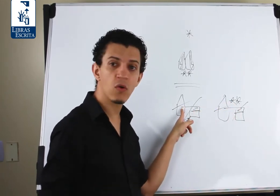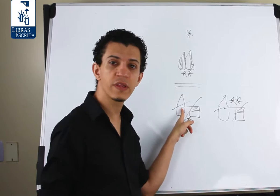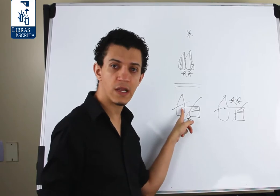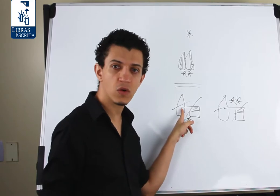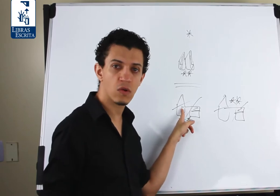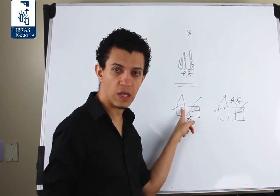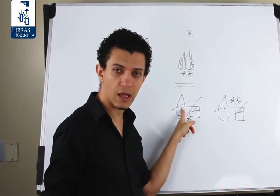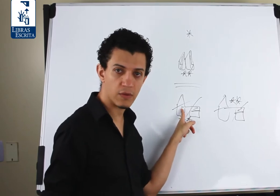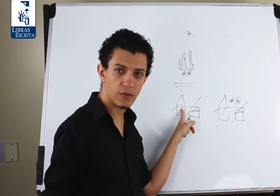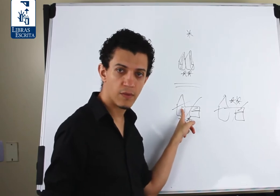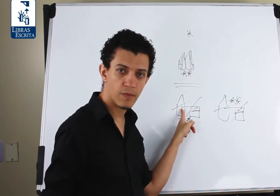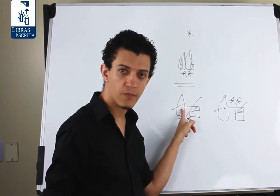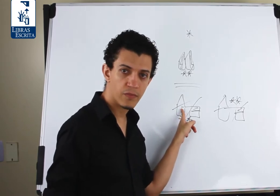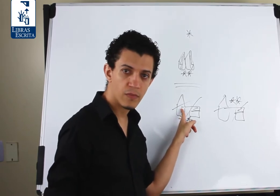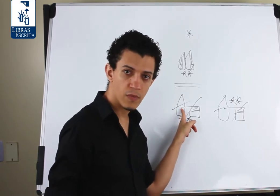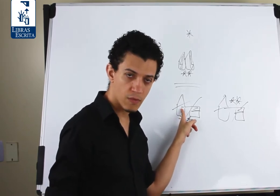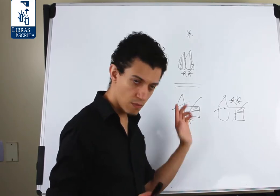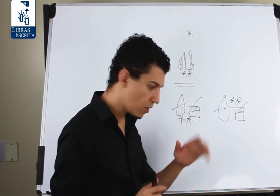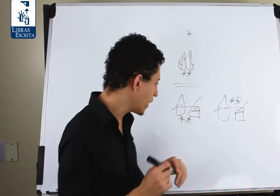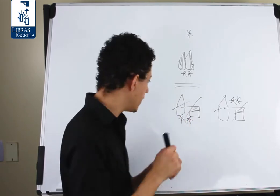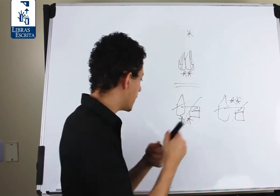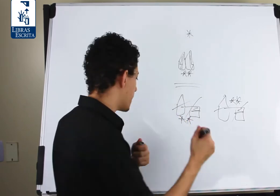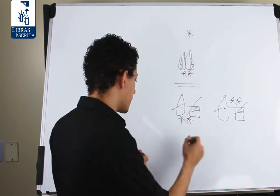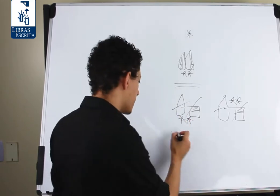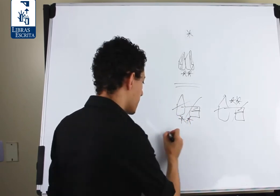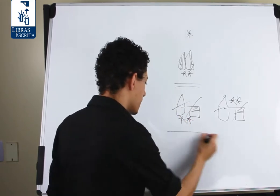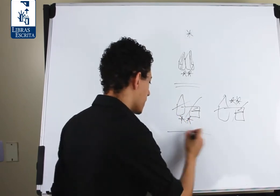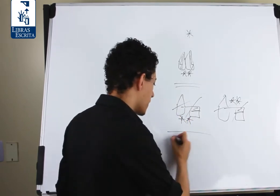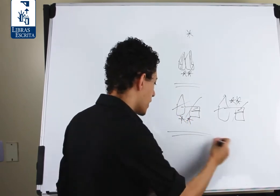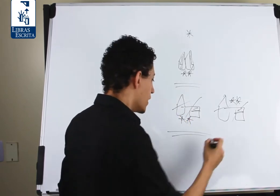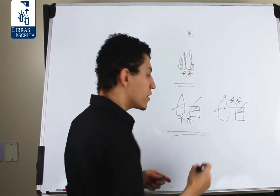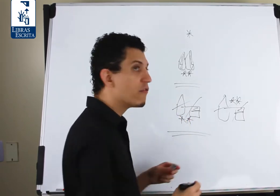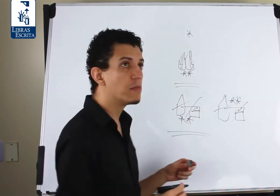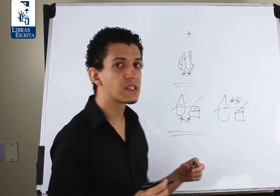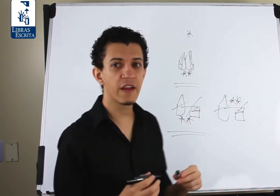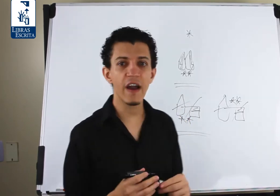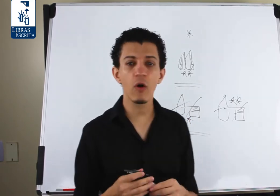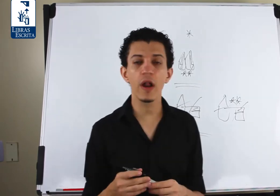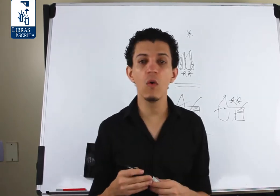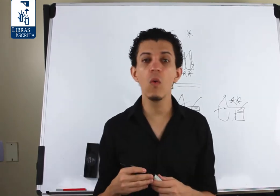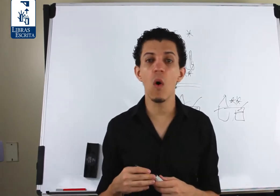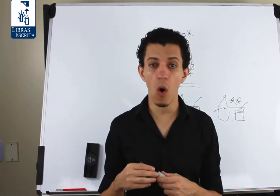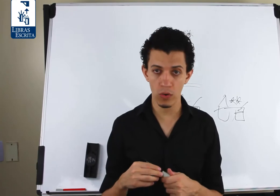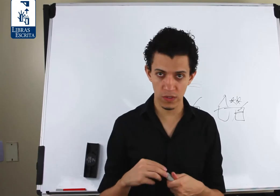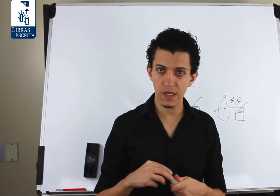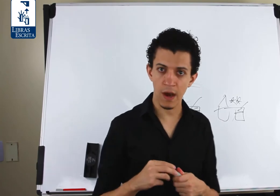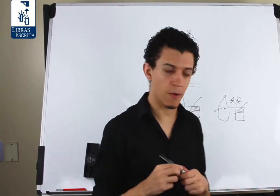acontece o contato. Ok. Então vamos escrever agora um outro sinal.